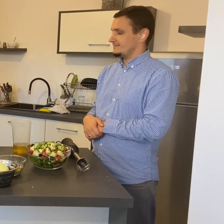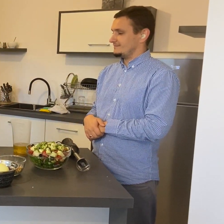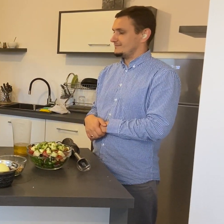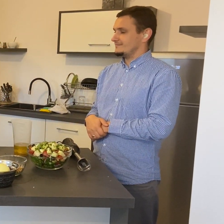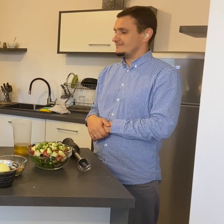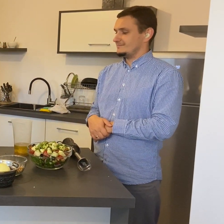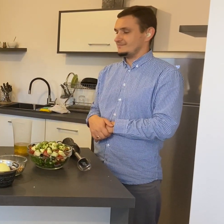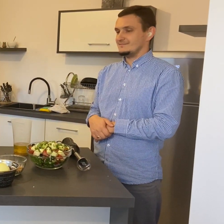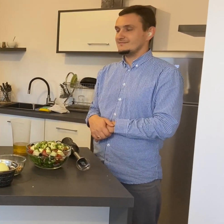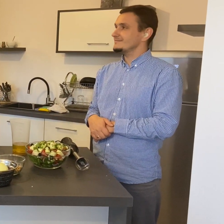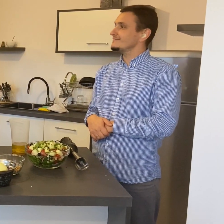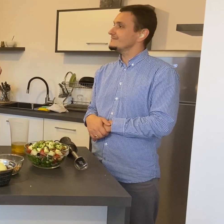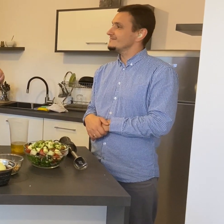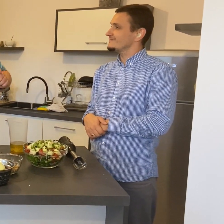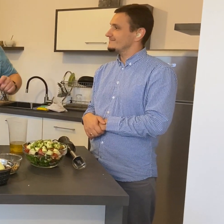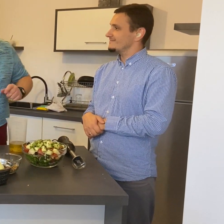Sok z połogę cytryny.